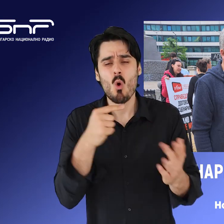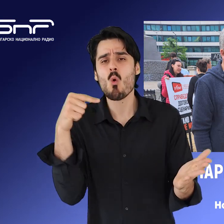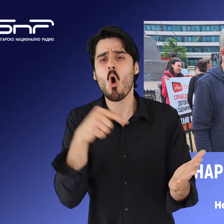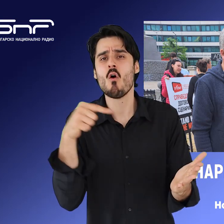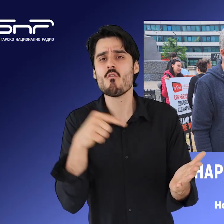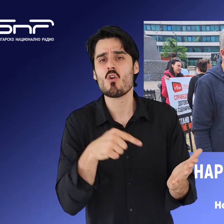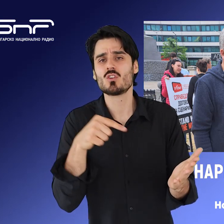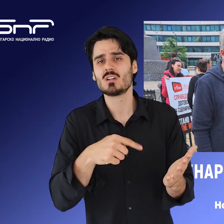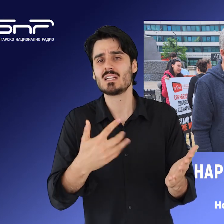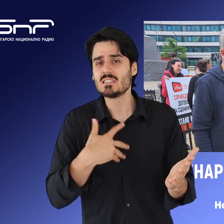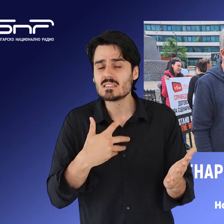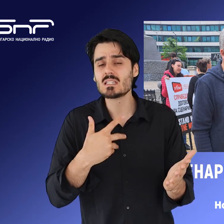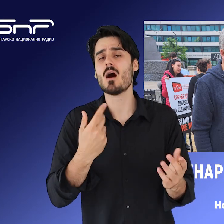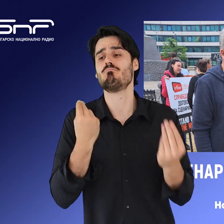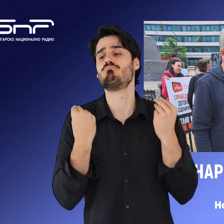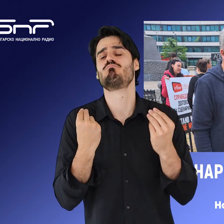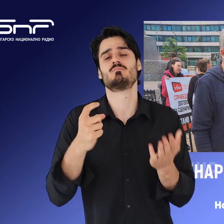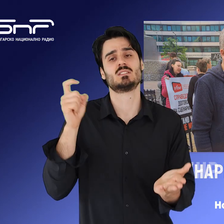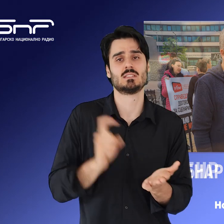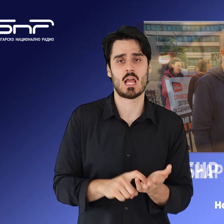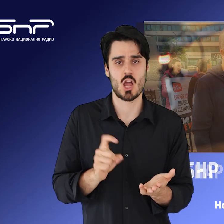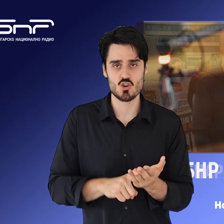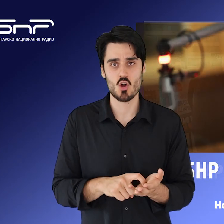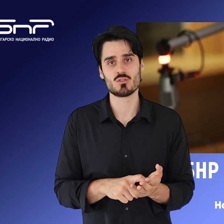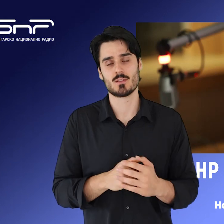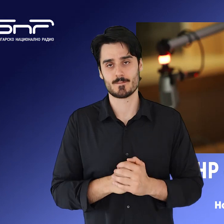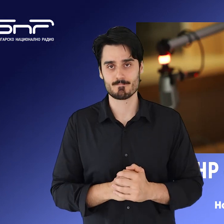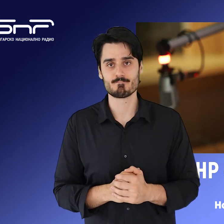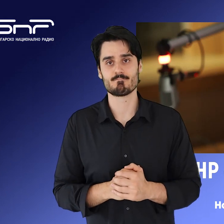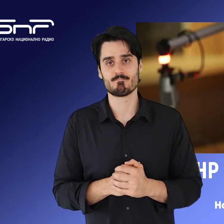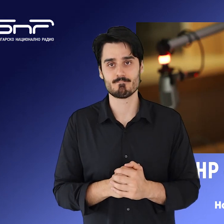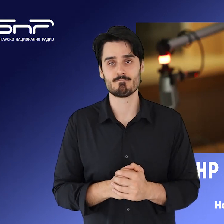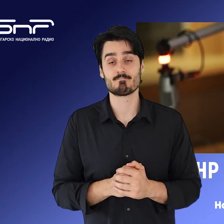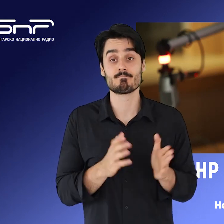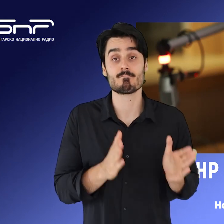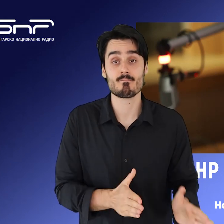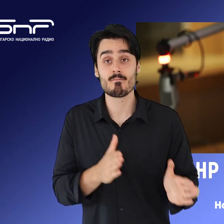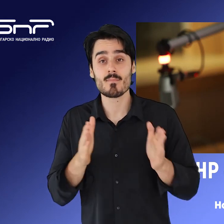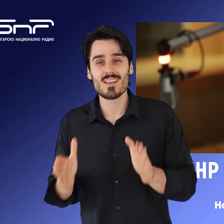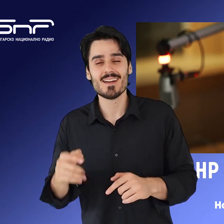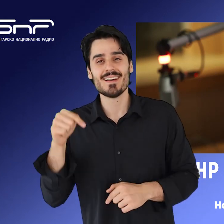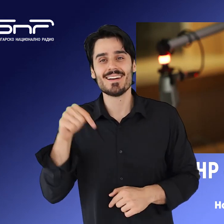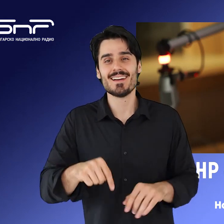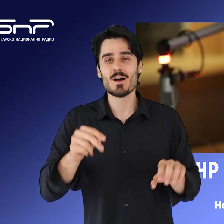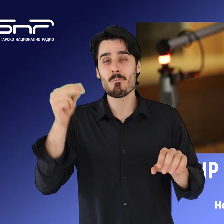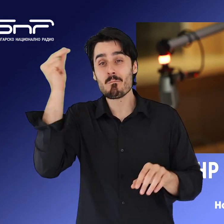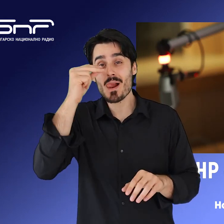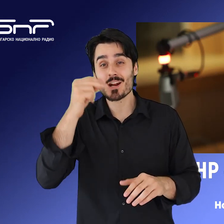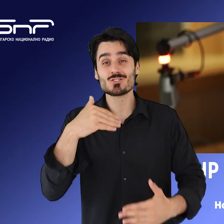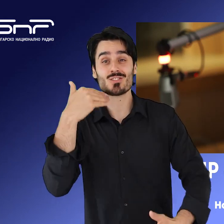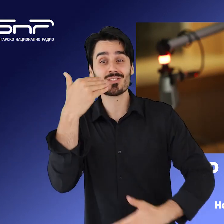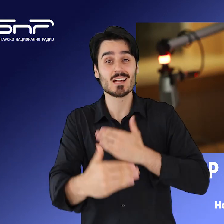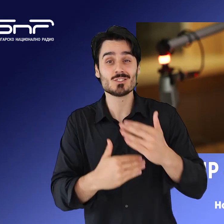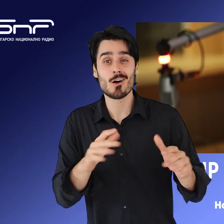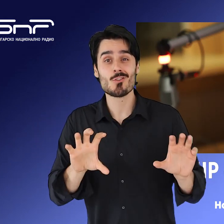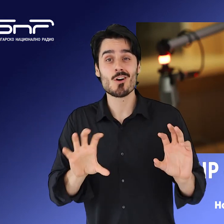опитва да създава продукти. Каза професор Станислав Семерджиев. Българското национално радио и българската